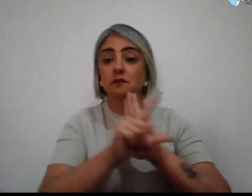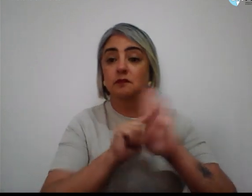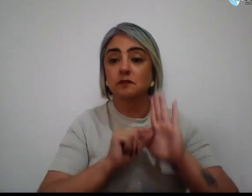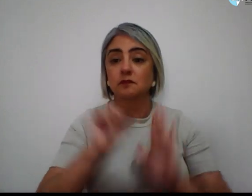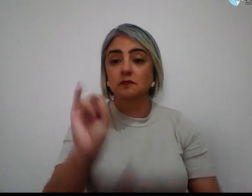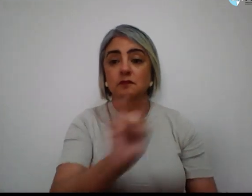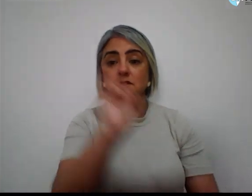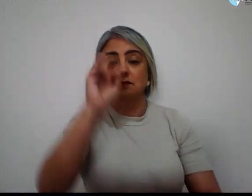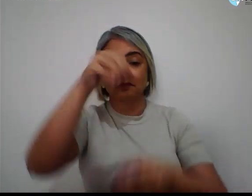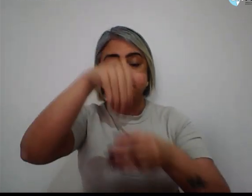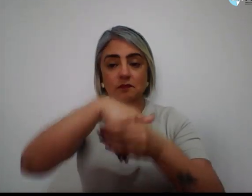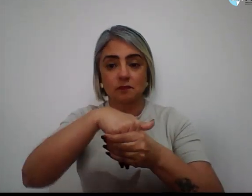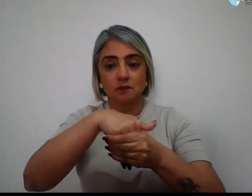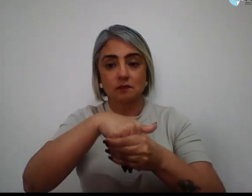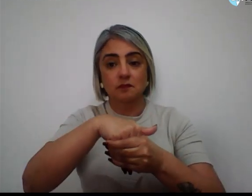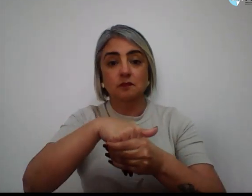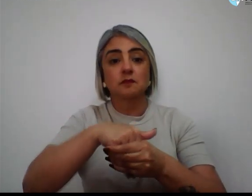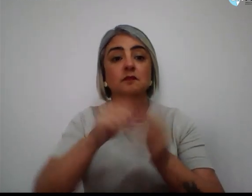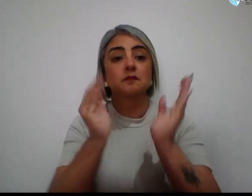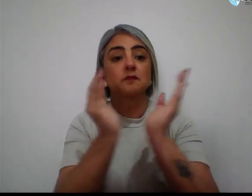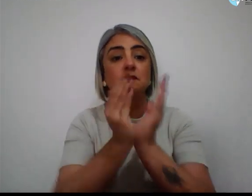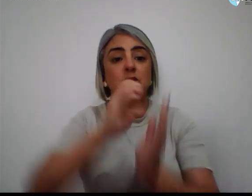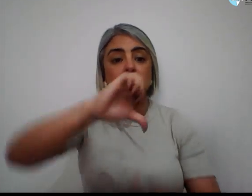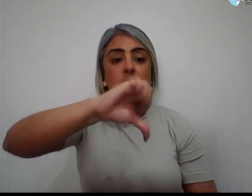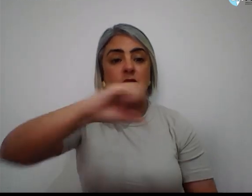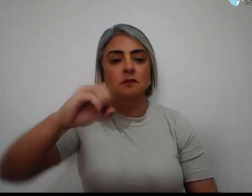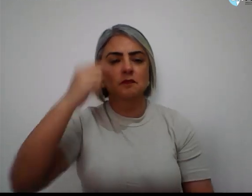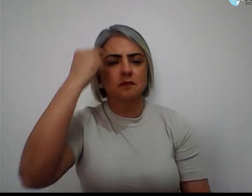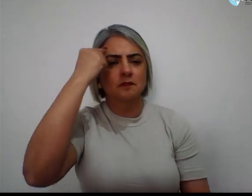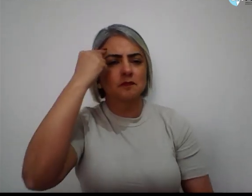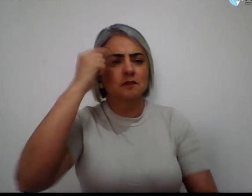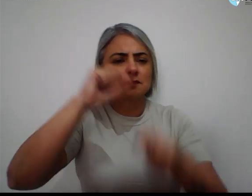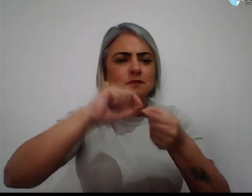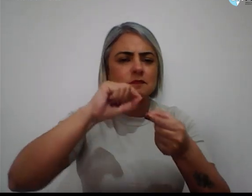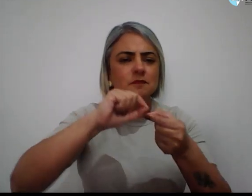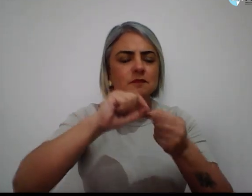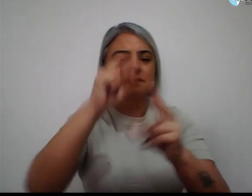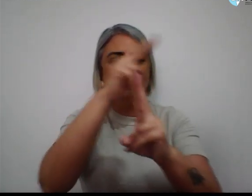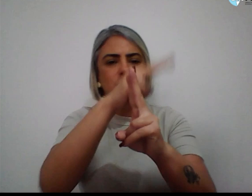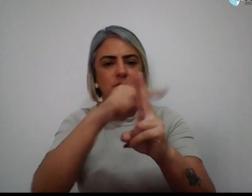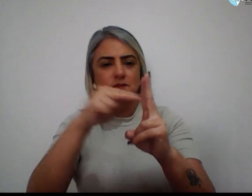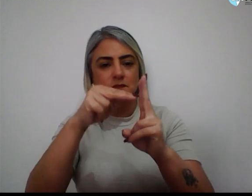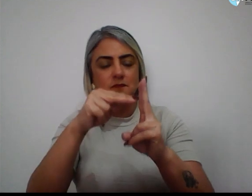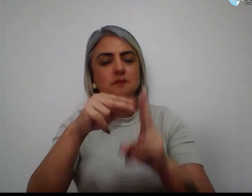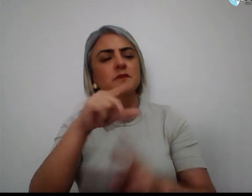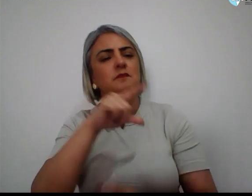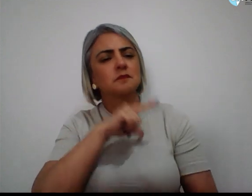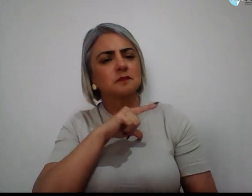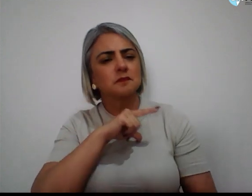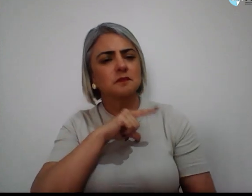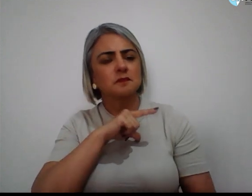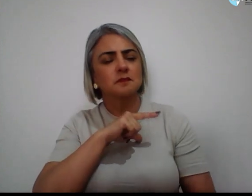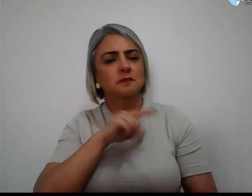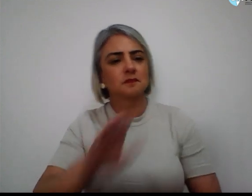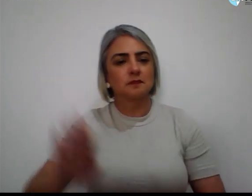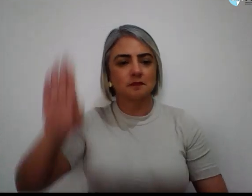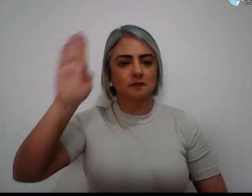do voto na Chapa 90, Pensar e Fazer a UNB, que tem como candidata a